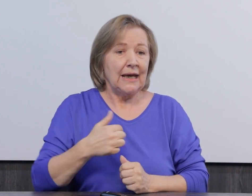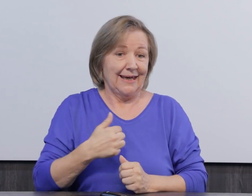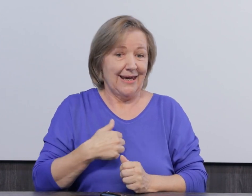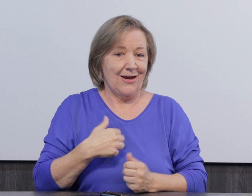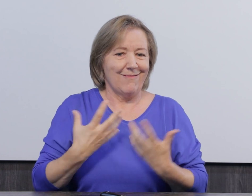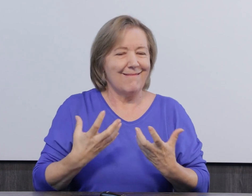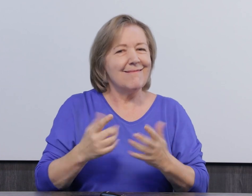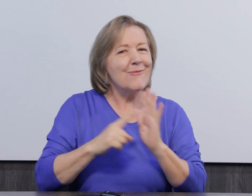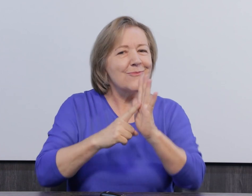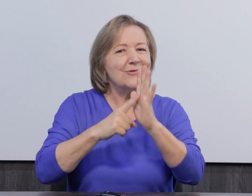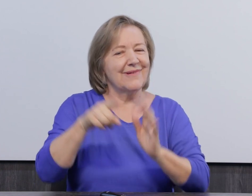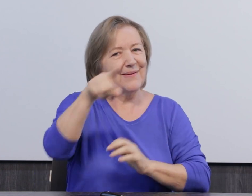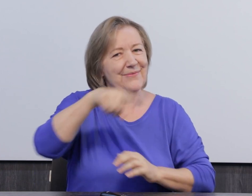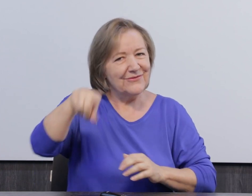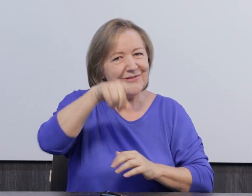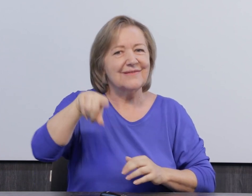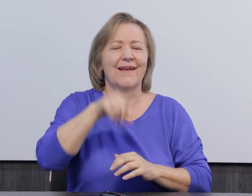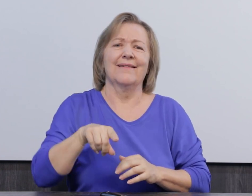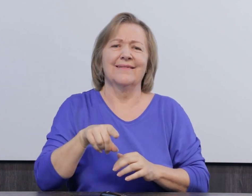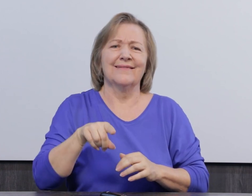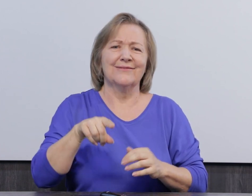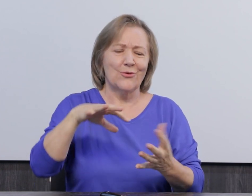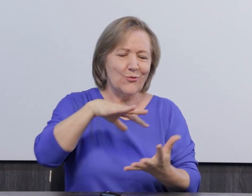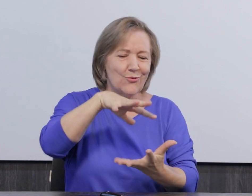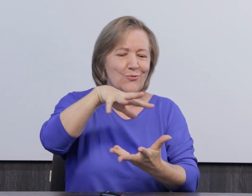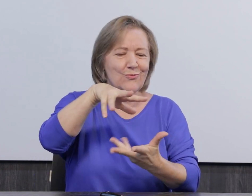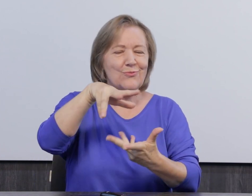Eu gostaria de apresentar a vocês um pouco do mundo surdo,